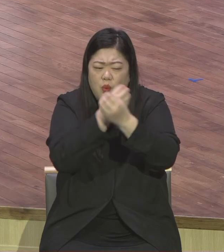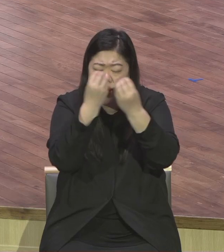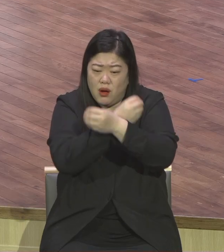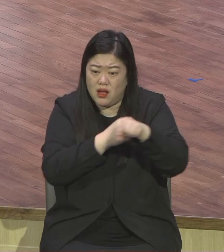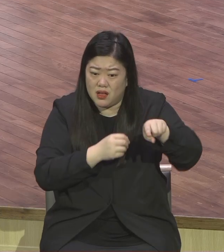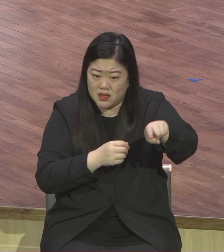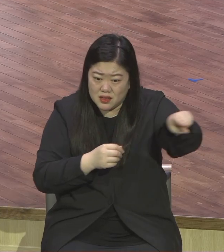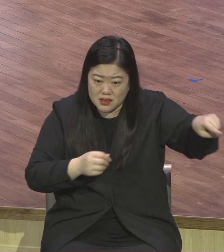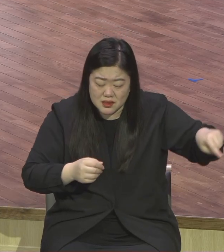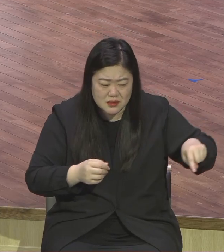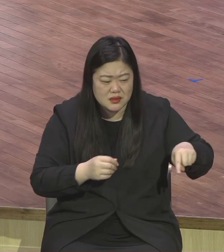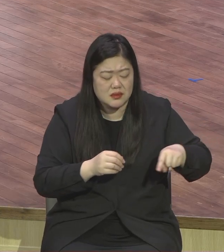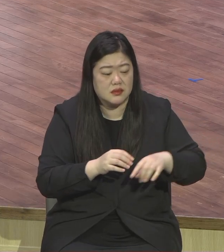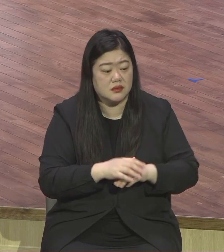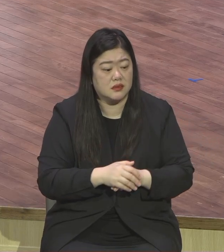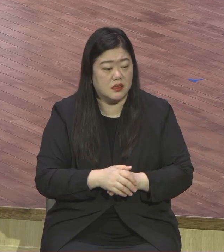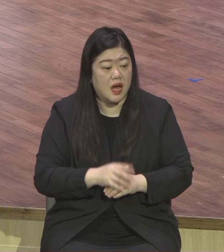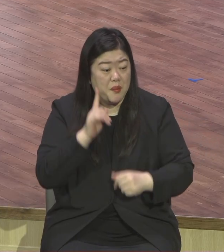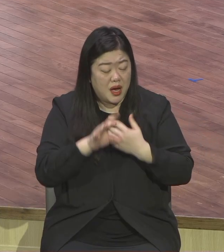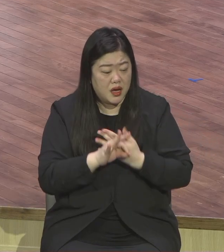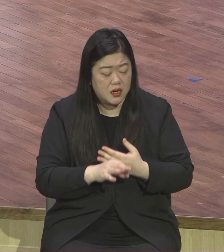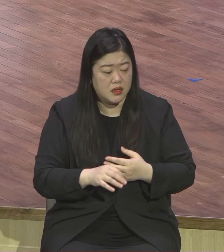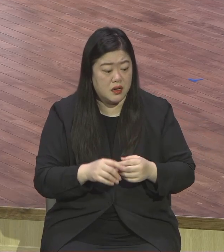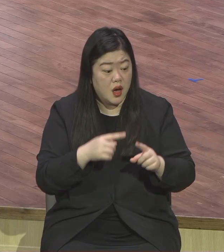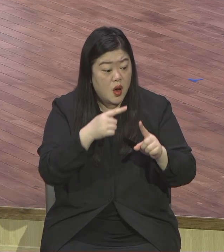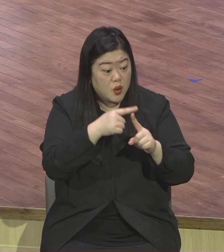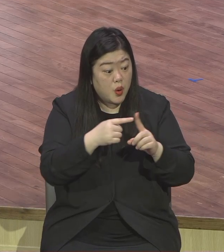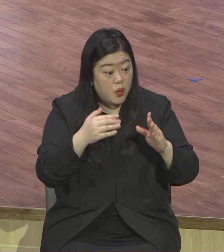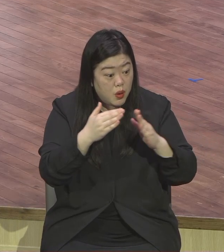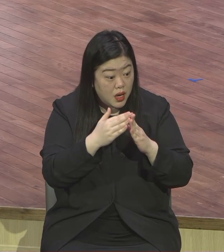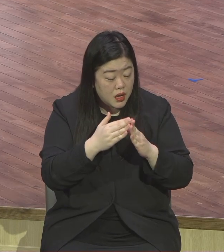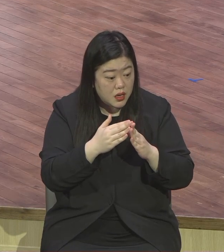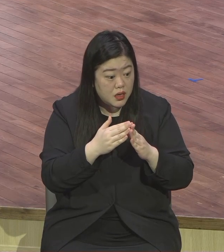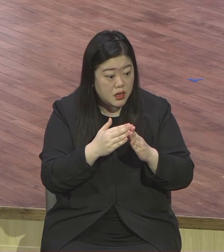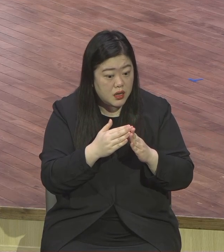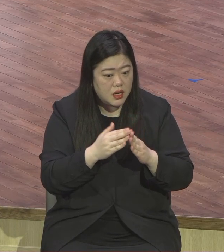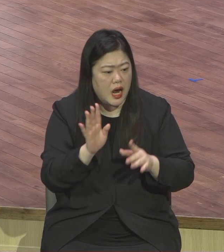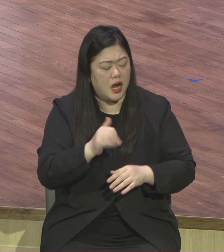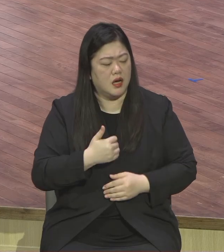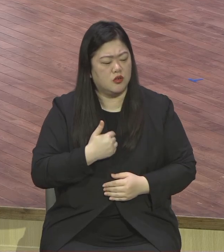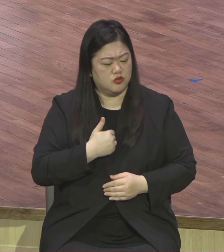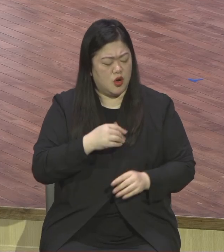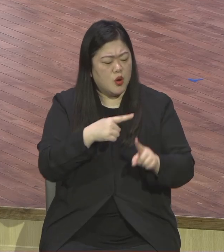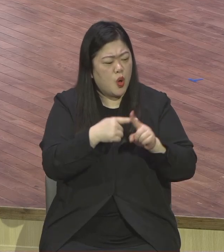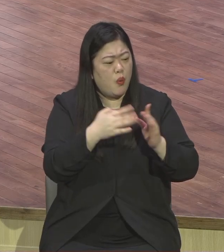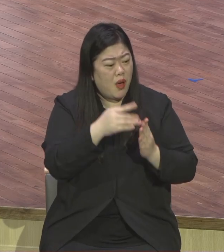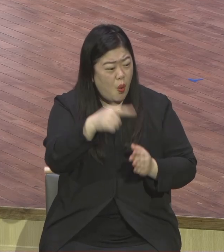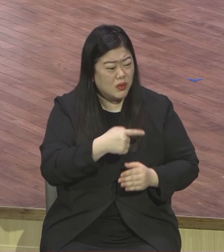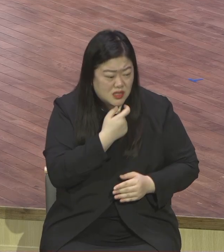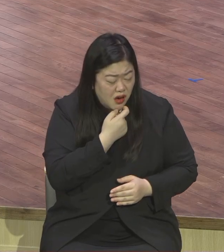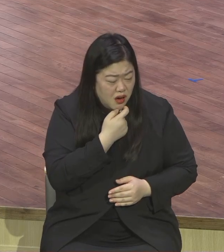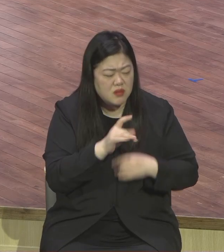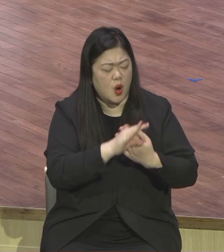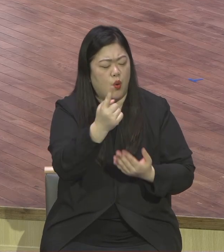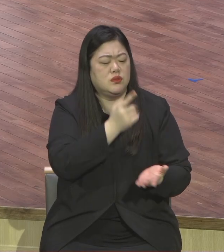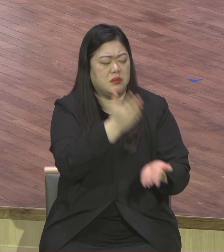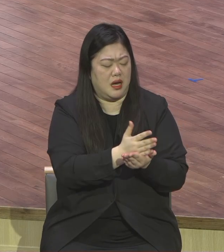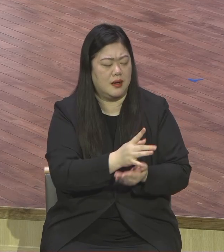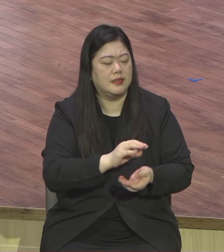교회 안 나와도 좋다 안 나와도 좋으니 예수님만 영접해라 아멘 저는 그런 말 많이 합니다